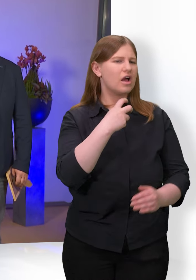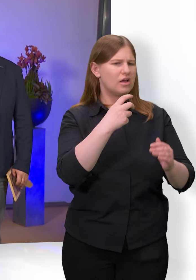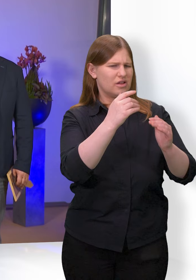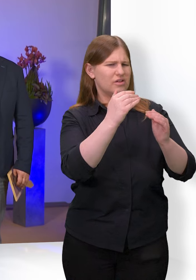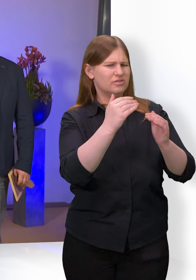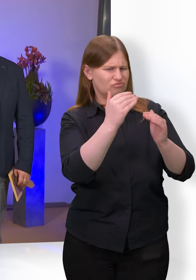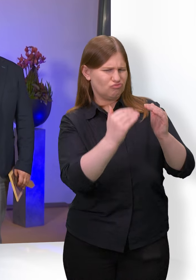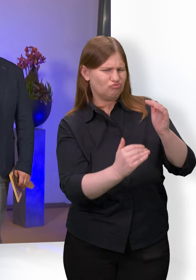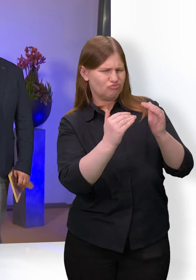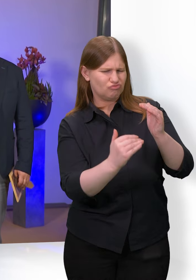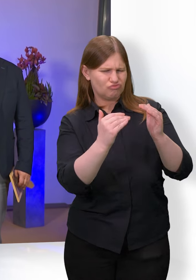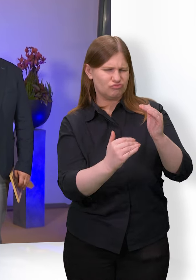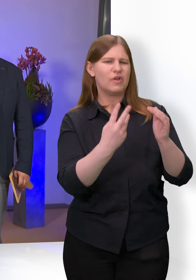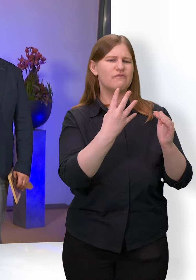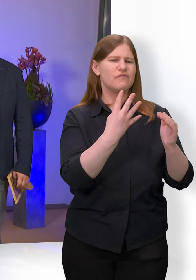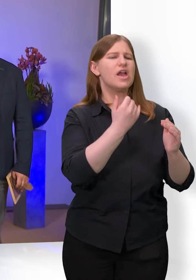den berühmten Maler.